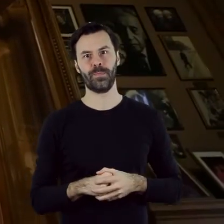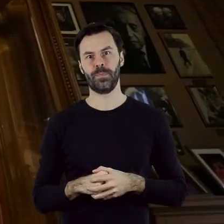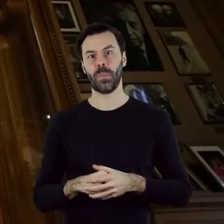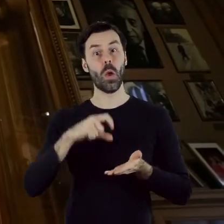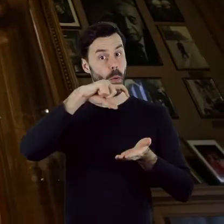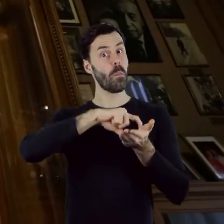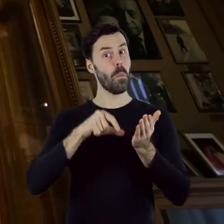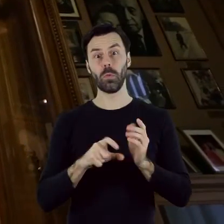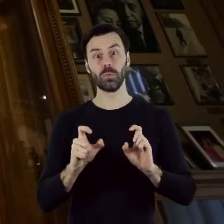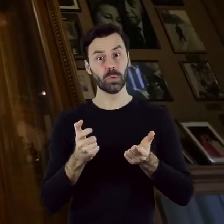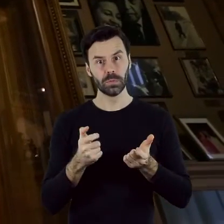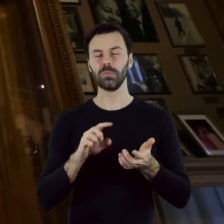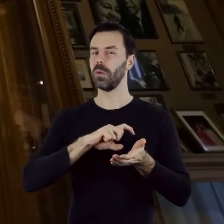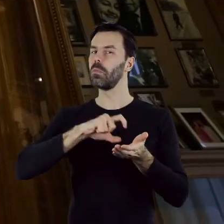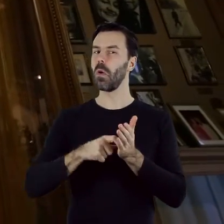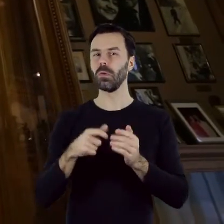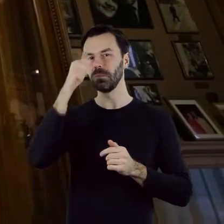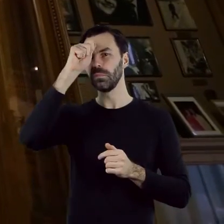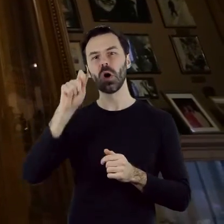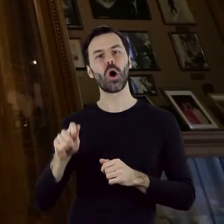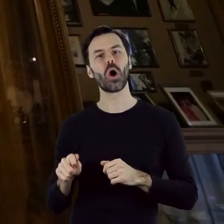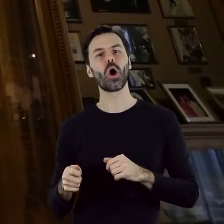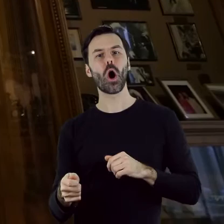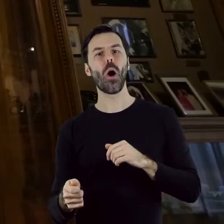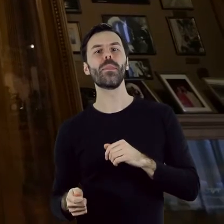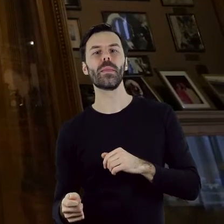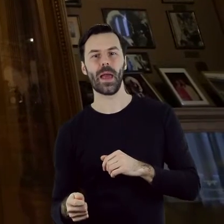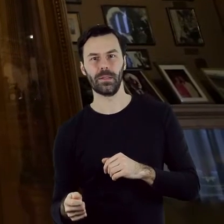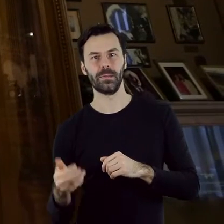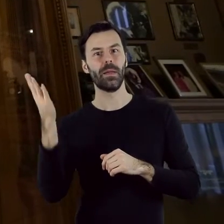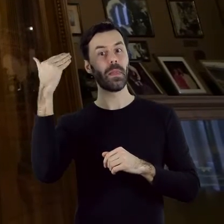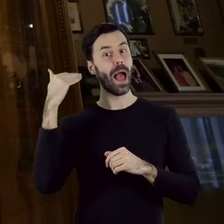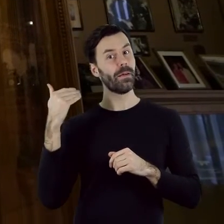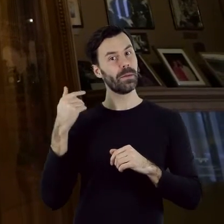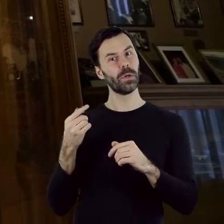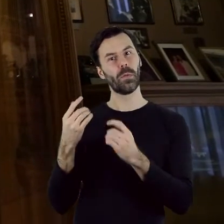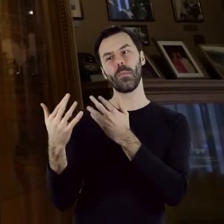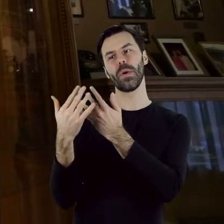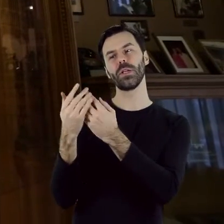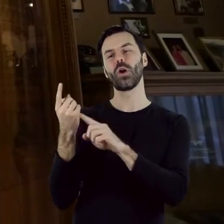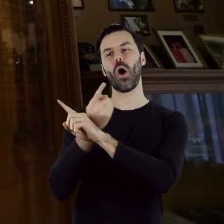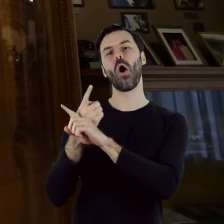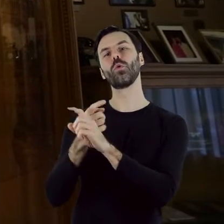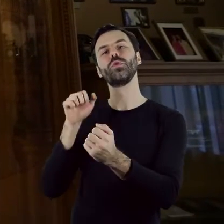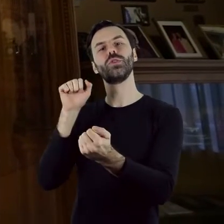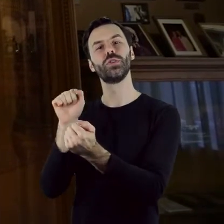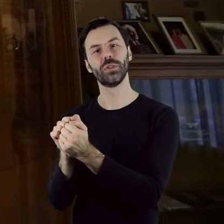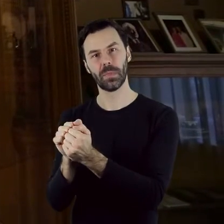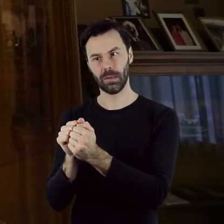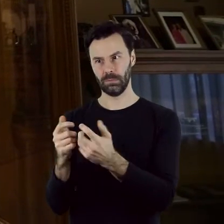.in. z pokojem kominkowym, który niegdyś przylegał do ogrodu zimowego. Pozostałością po tym układzie